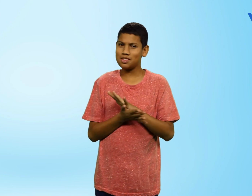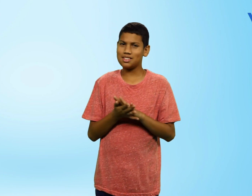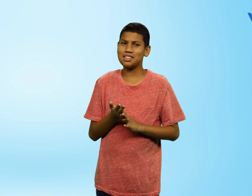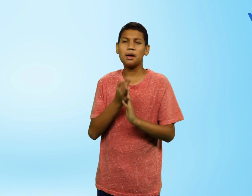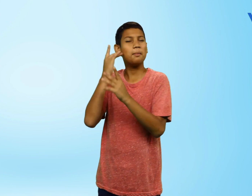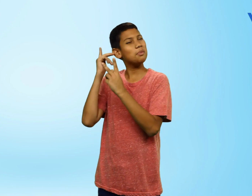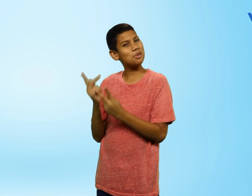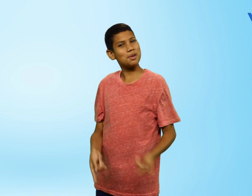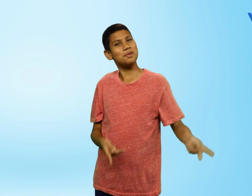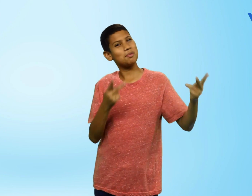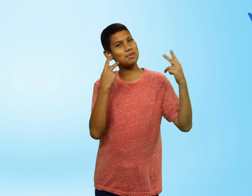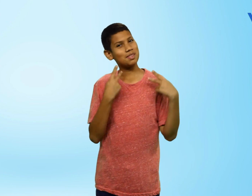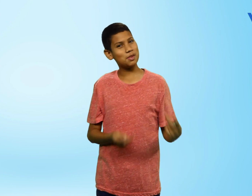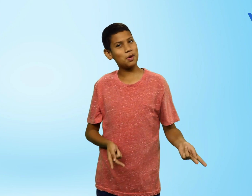bienvenido a...